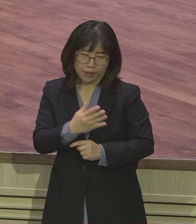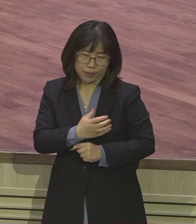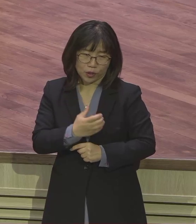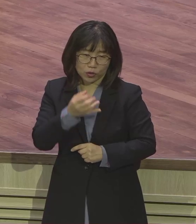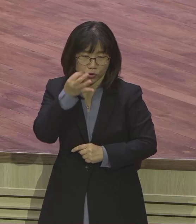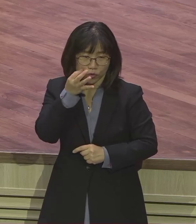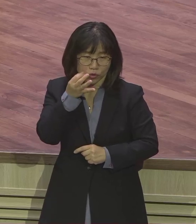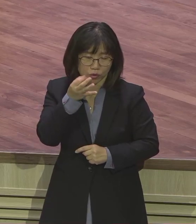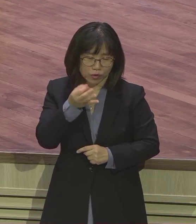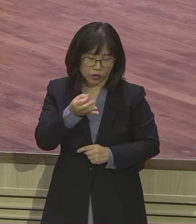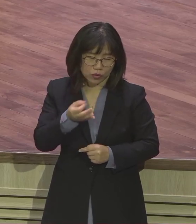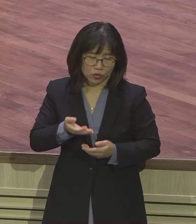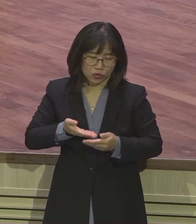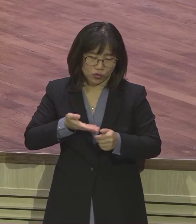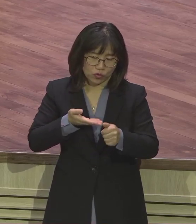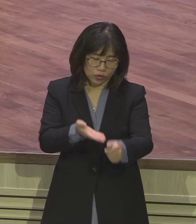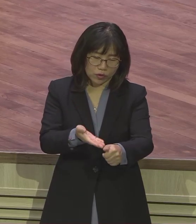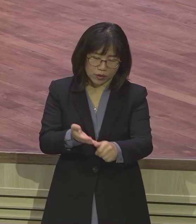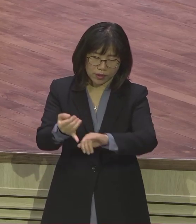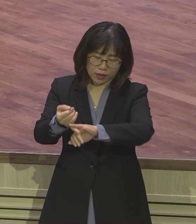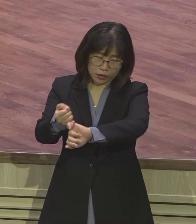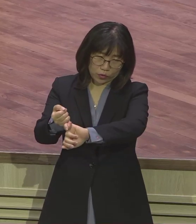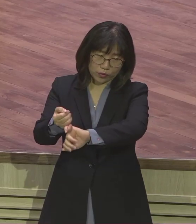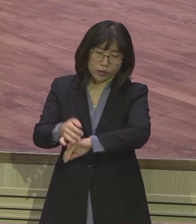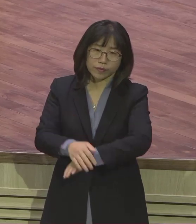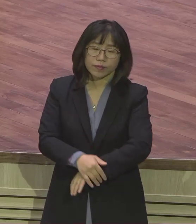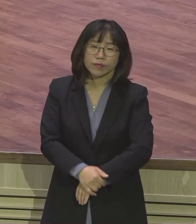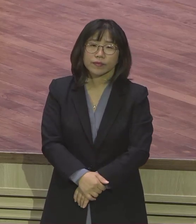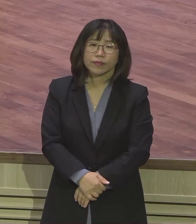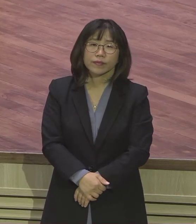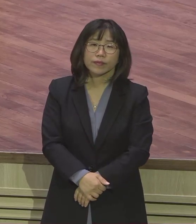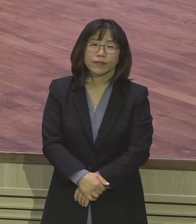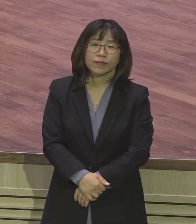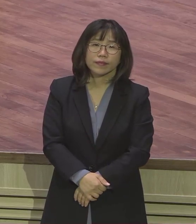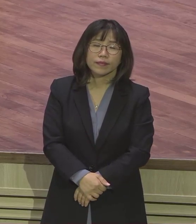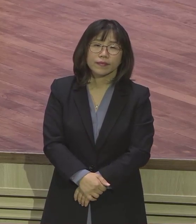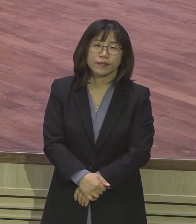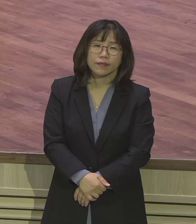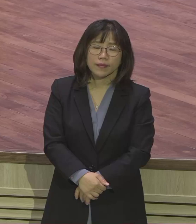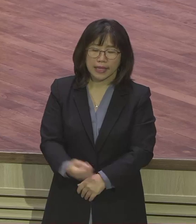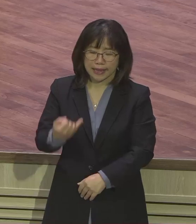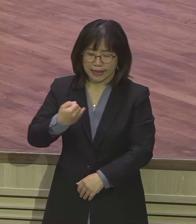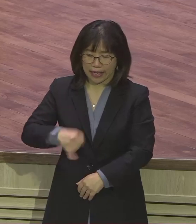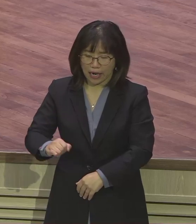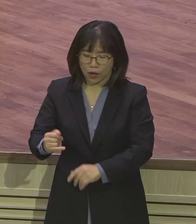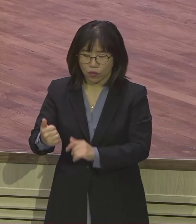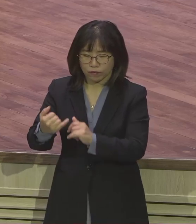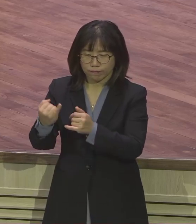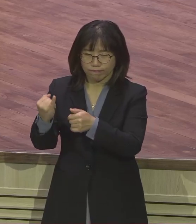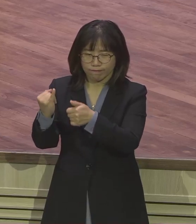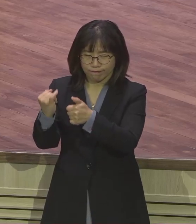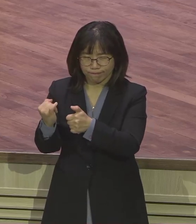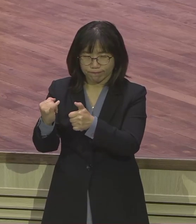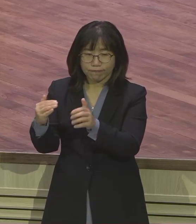이렇게 전락을 짜고 보냈는데 마침 이 바로 왕 딸이